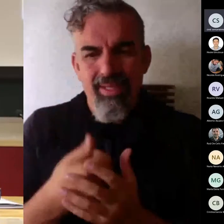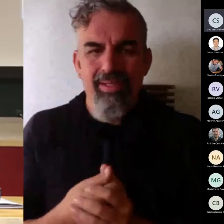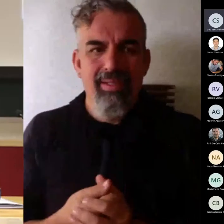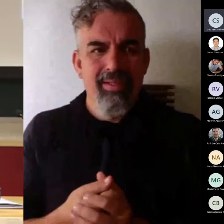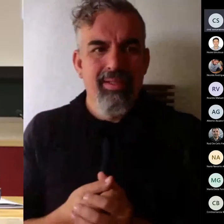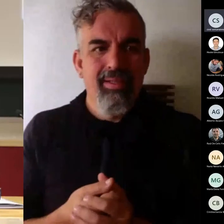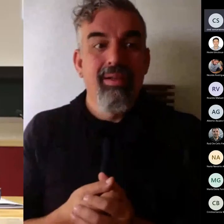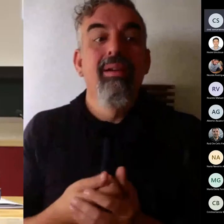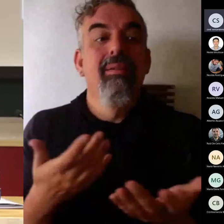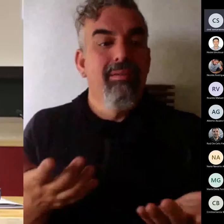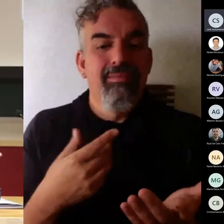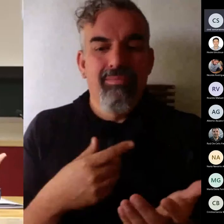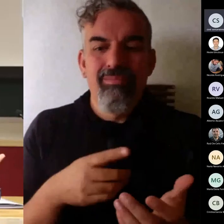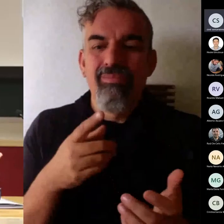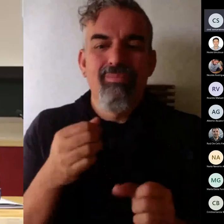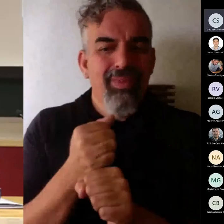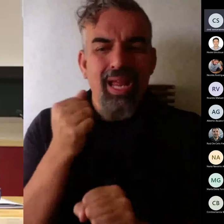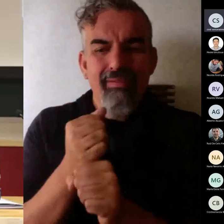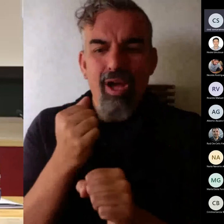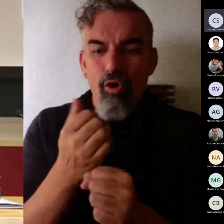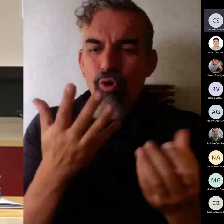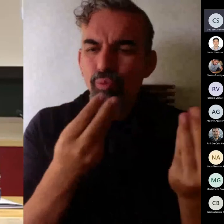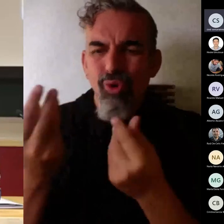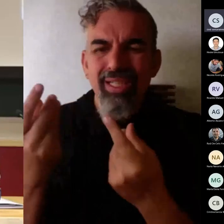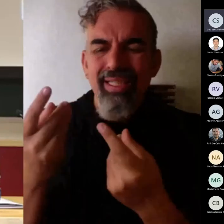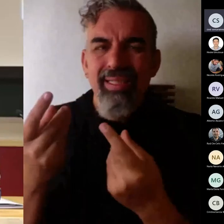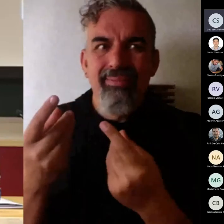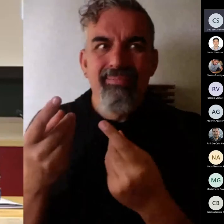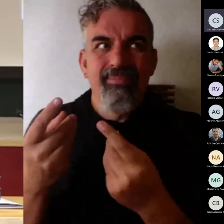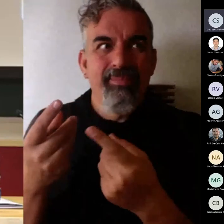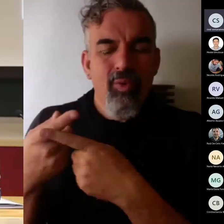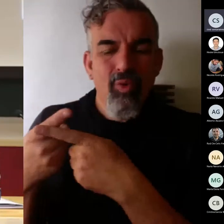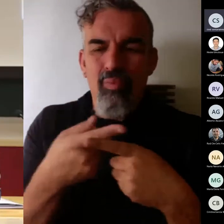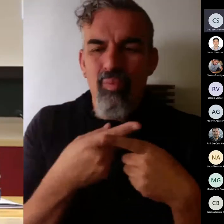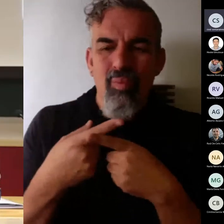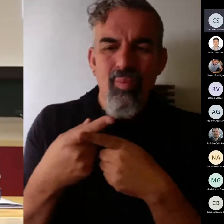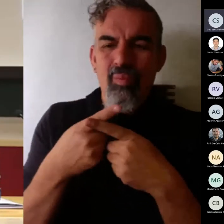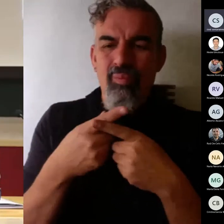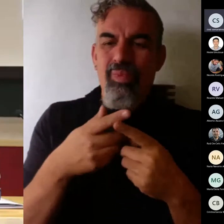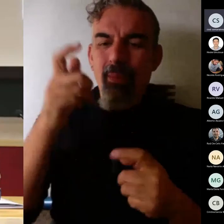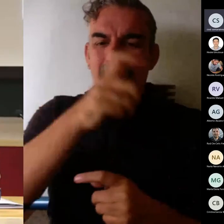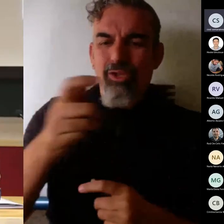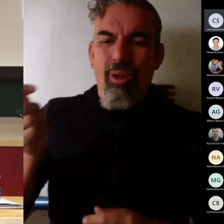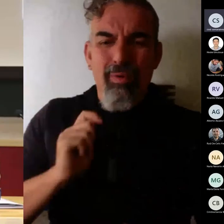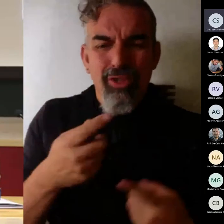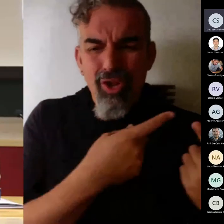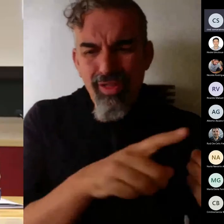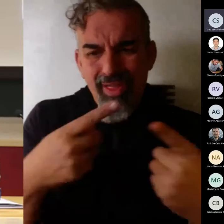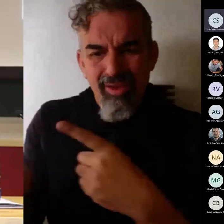establecer tareas multidisciplinares es importante también para trabajar de forma competencial